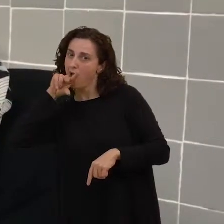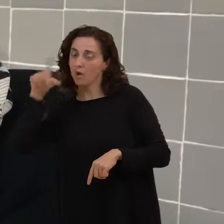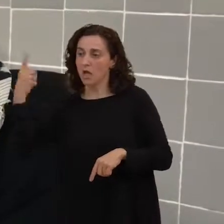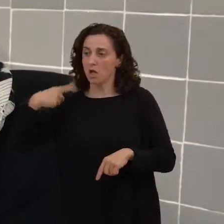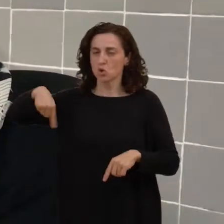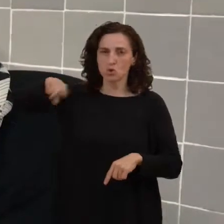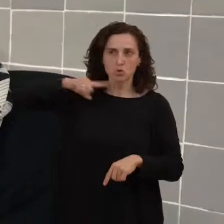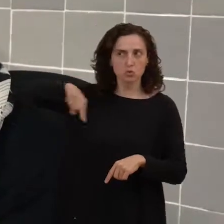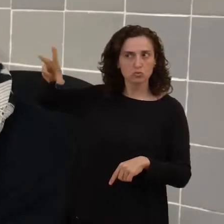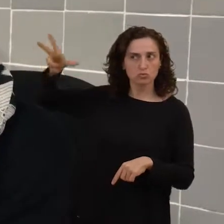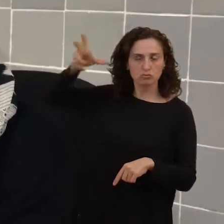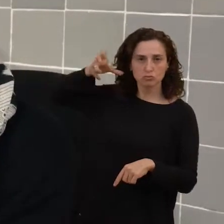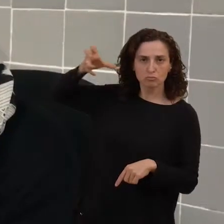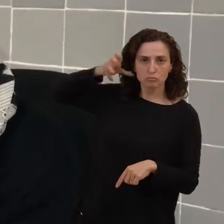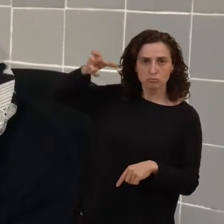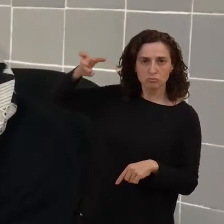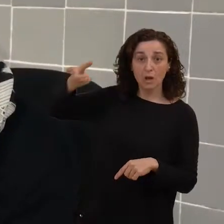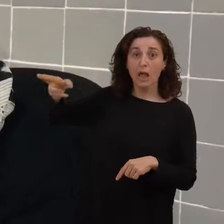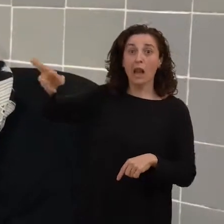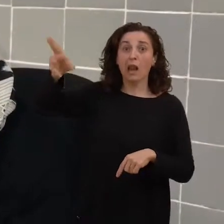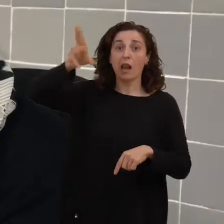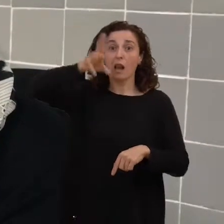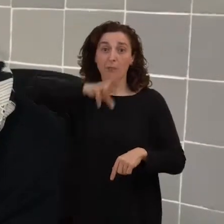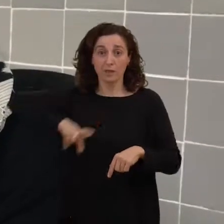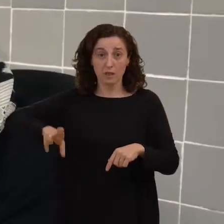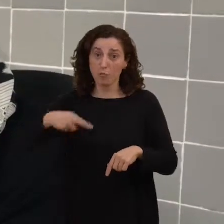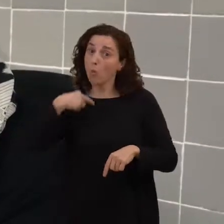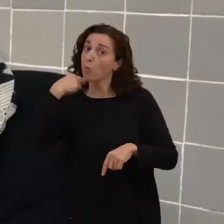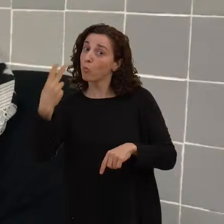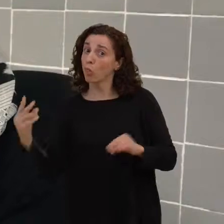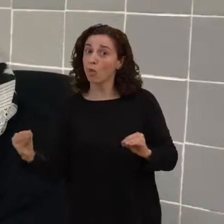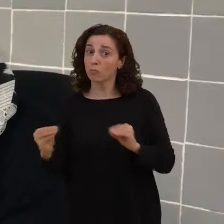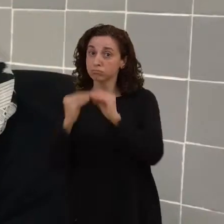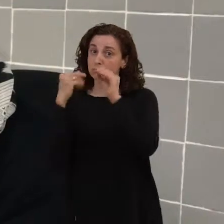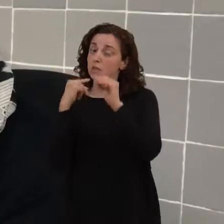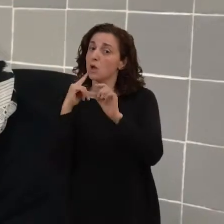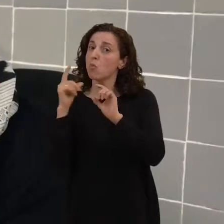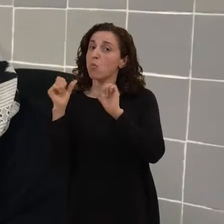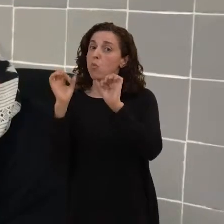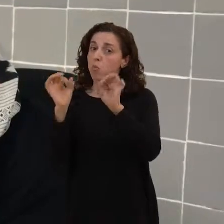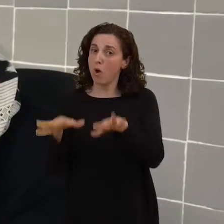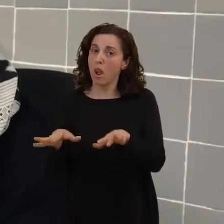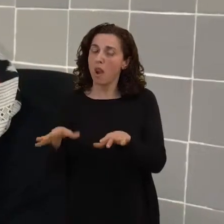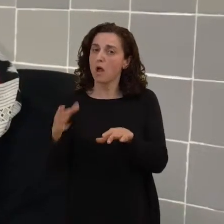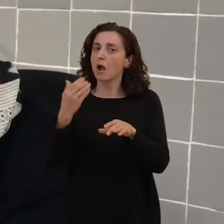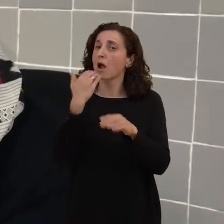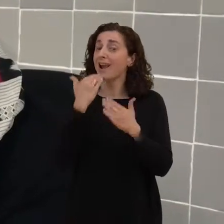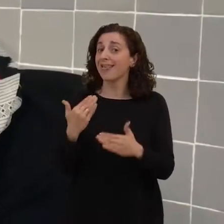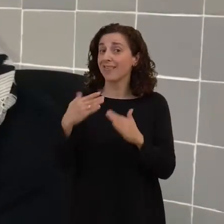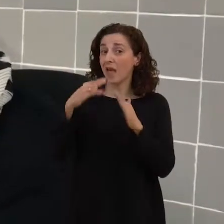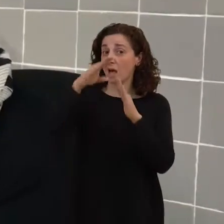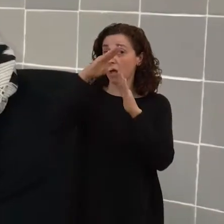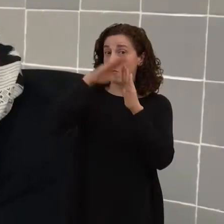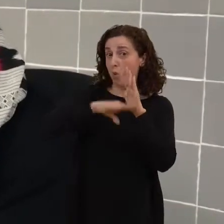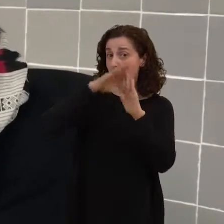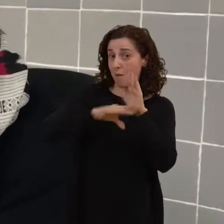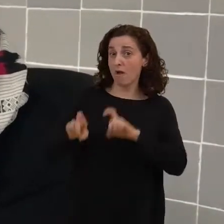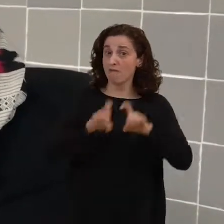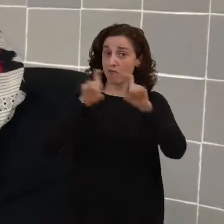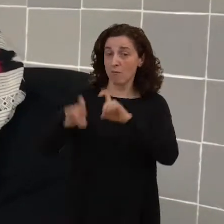tenemos que repetir mediante voz, con un reconocimiento de voz, con un micrófono y un programa especial, repetimos lo que